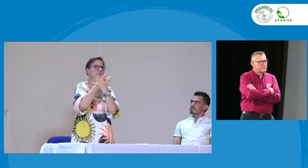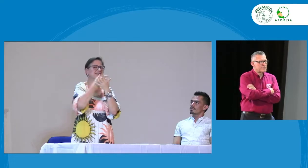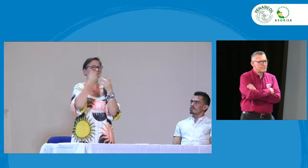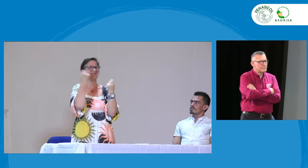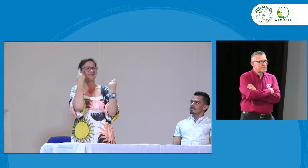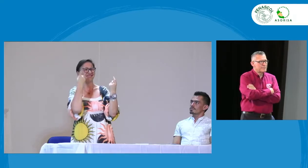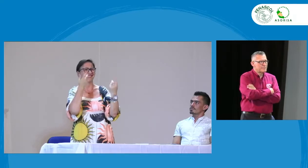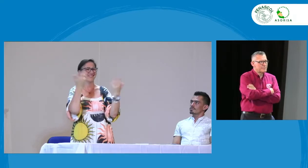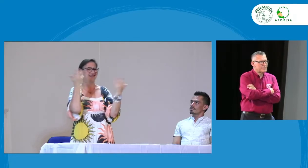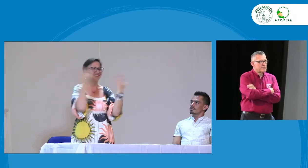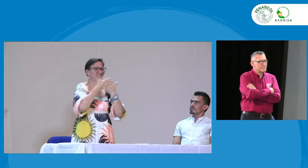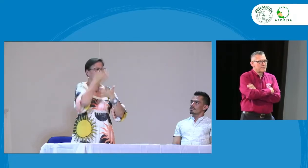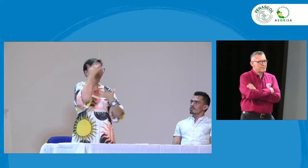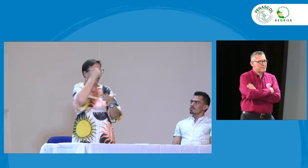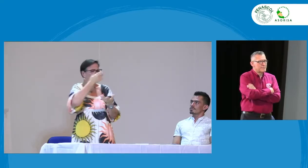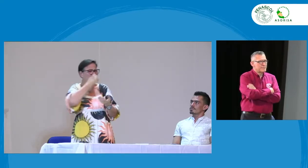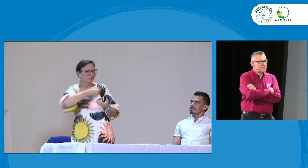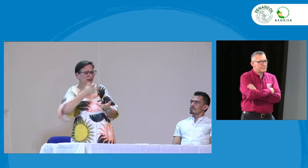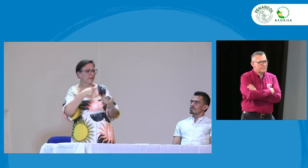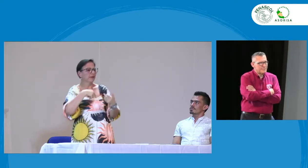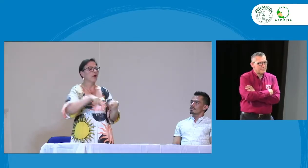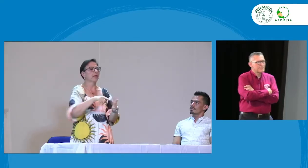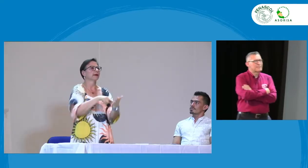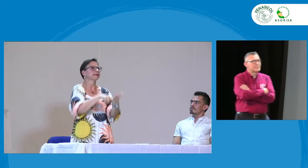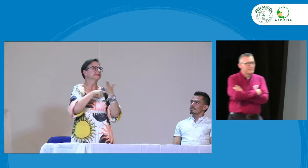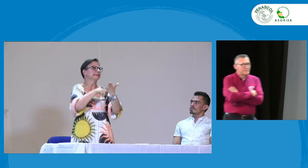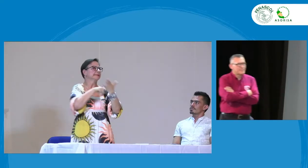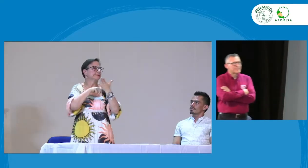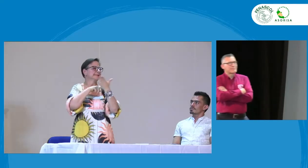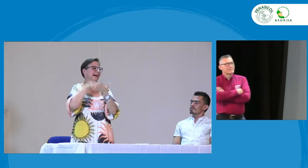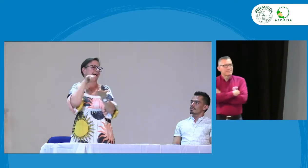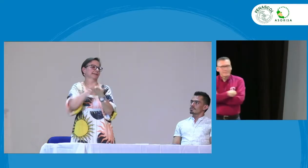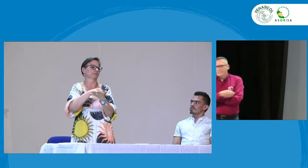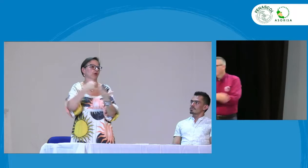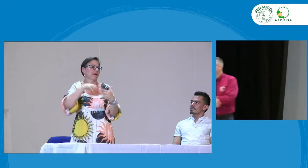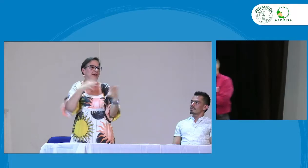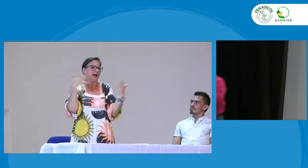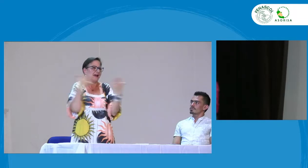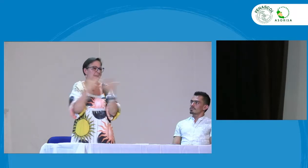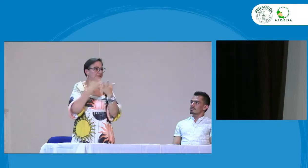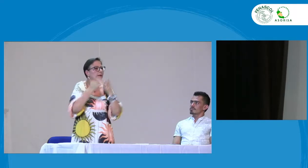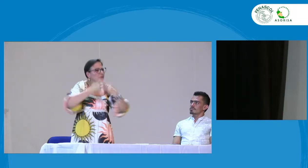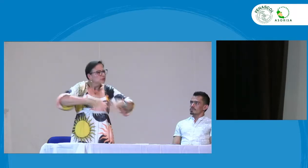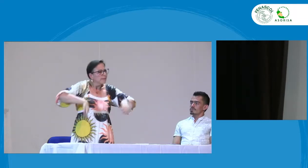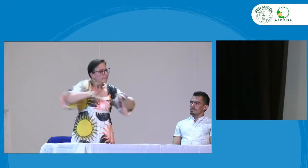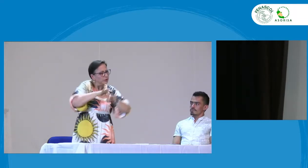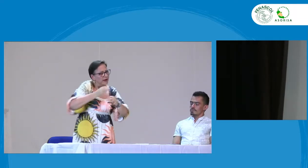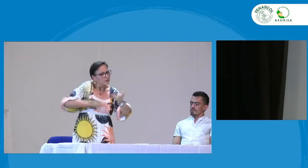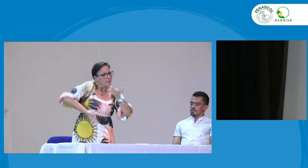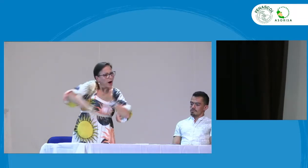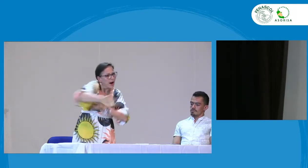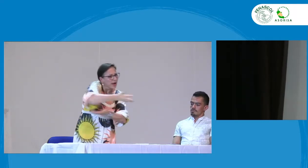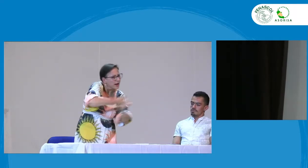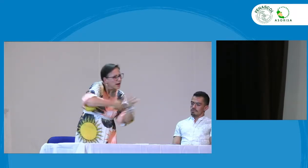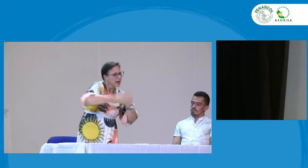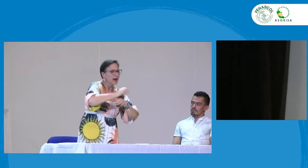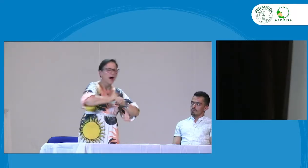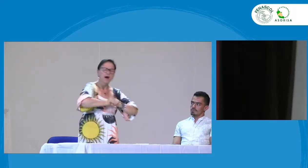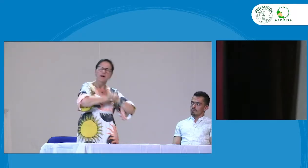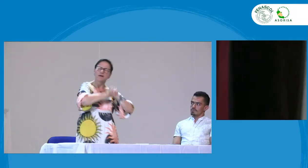del decreto 14 y 21 porque todavía no está expedito y eso es lo que hemos visualizado en la realidad entonces